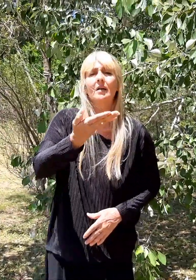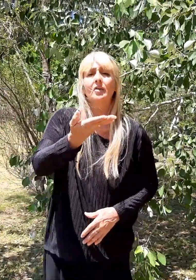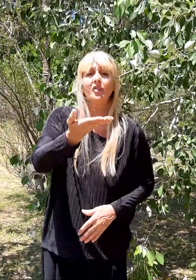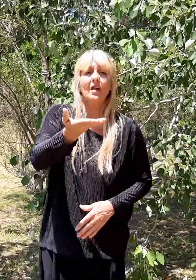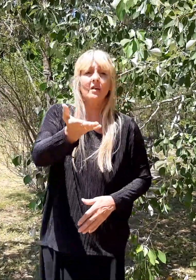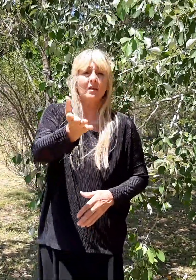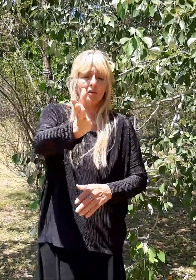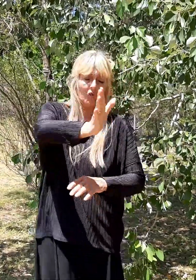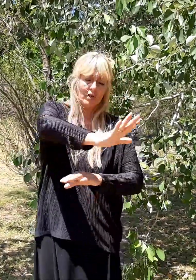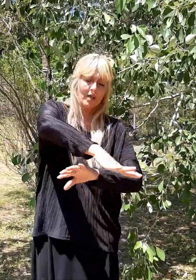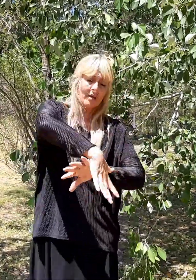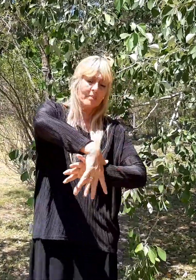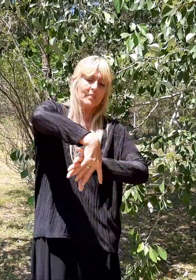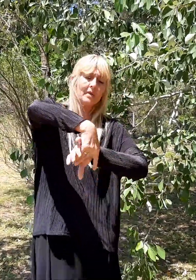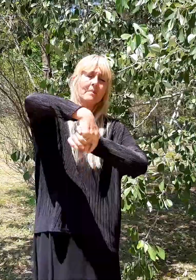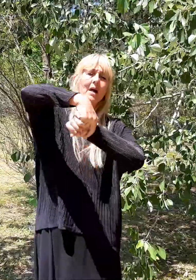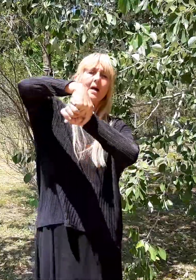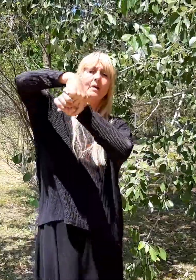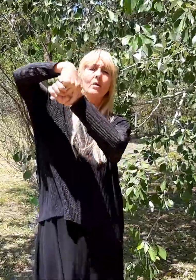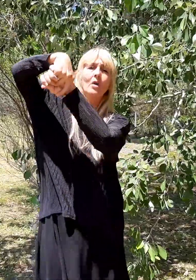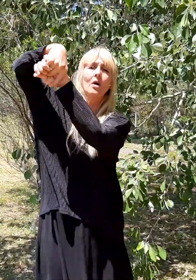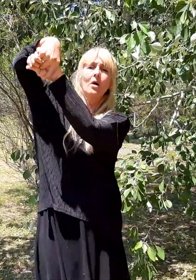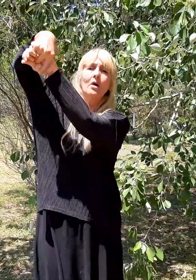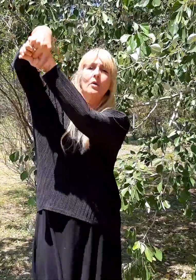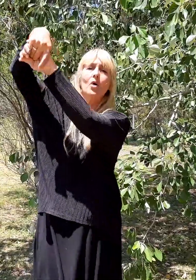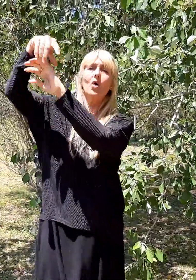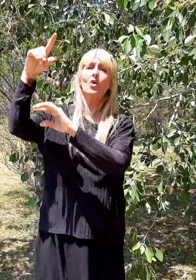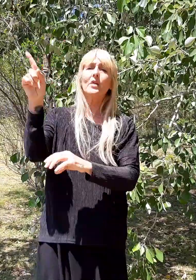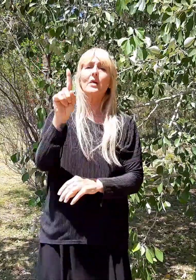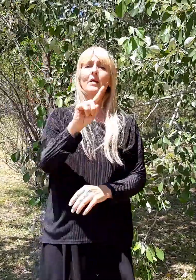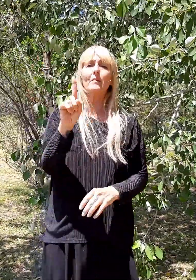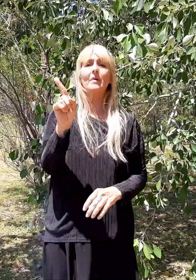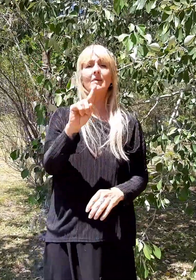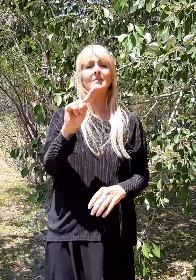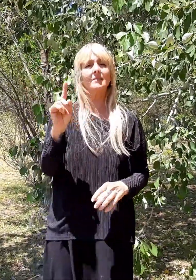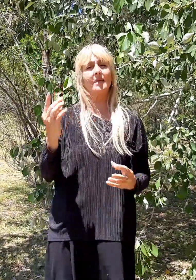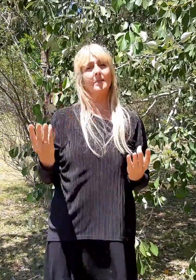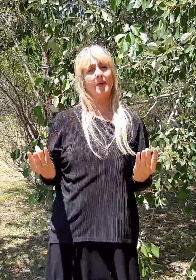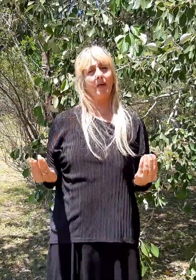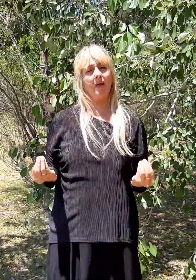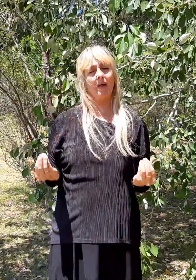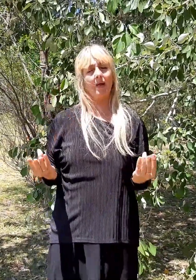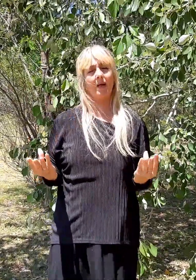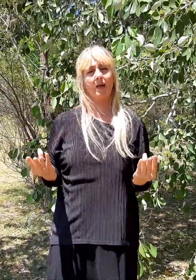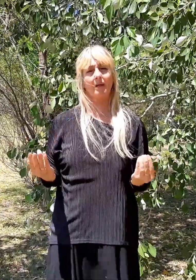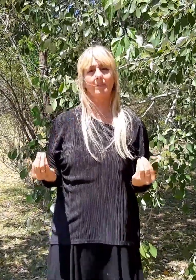sostengo de mi mano, no debes temer